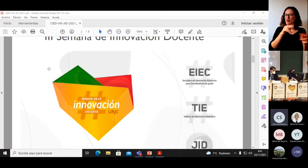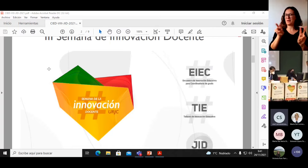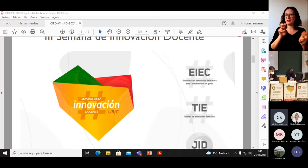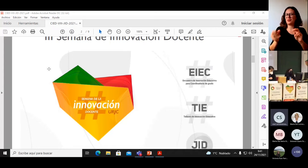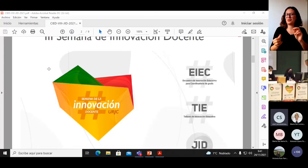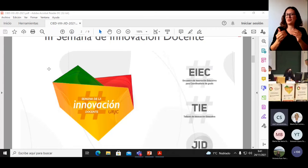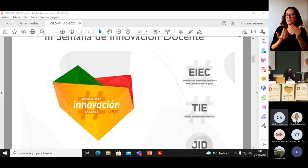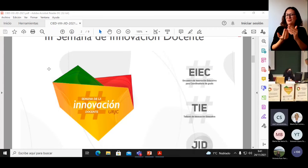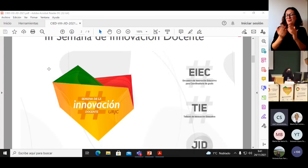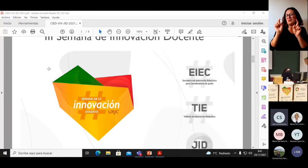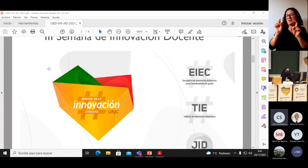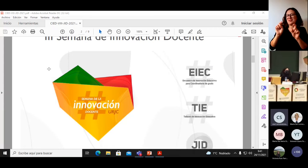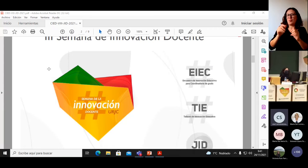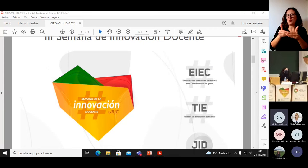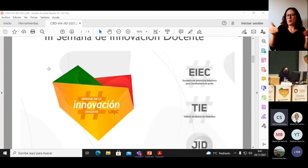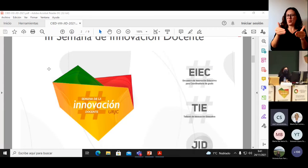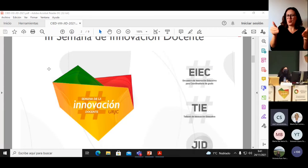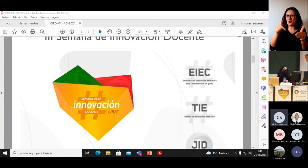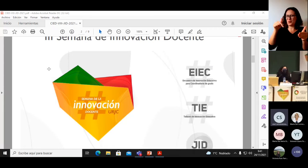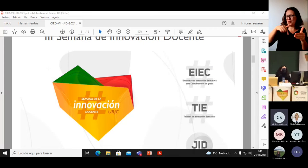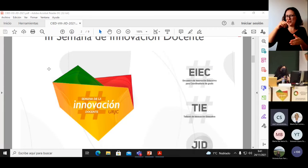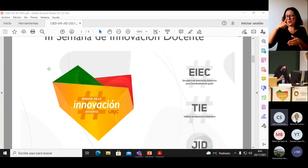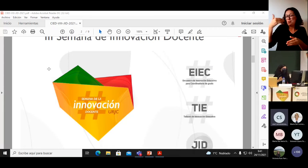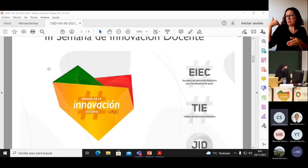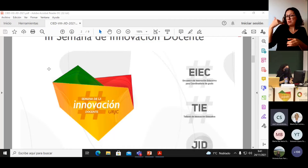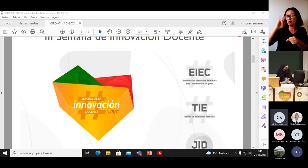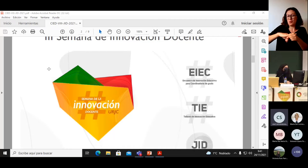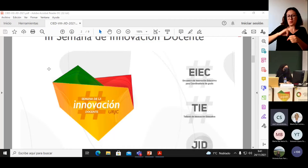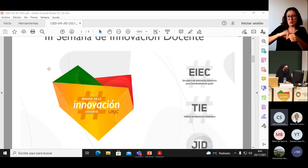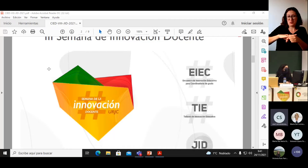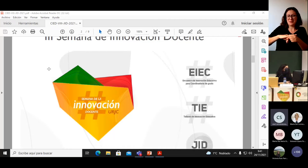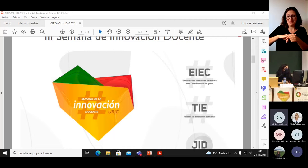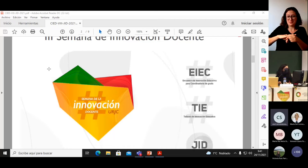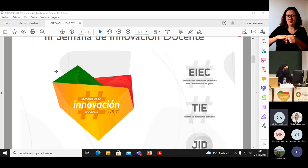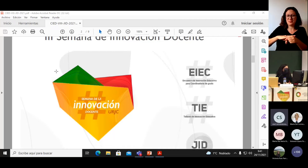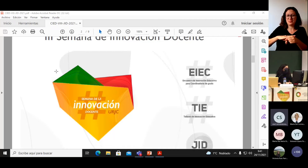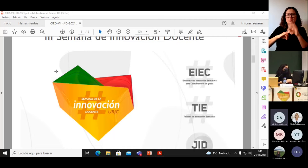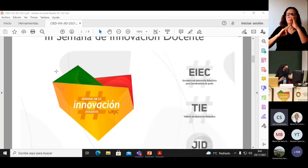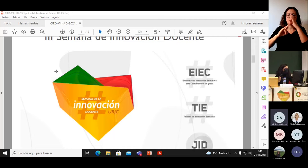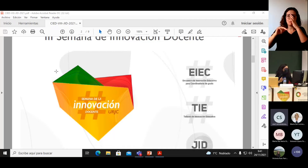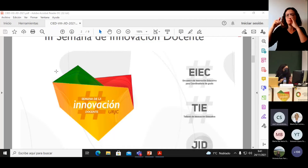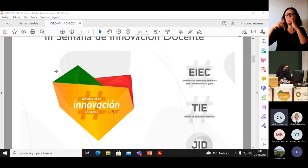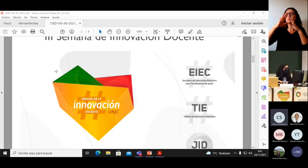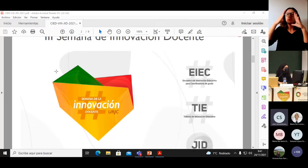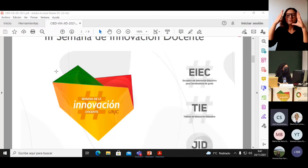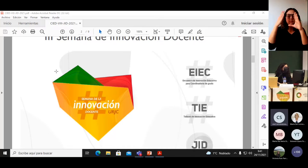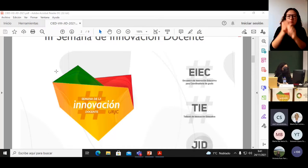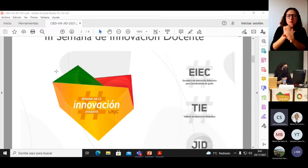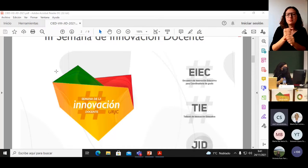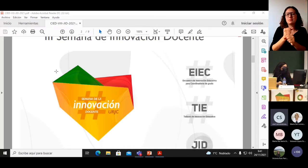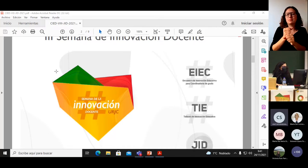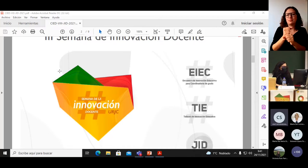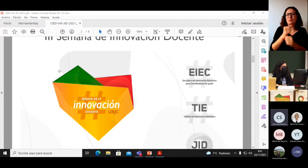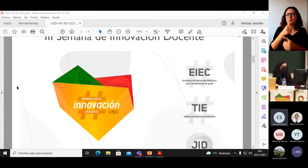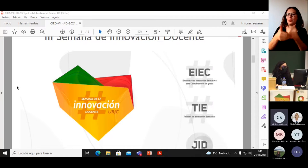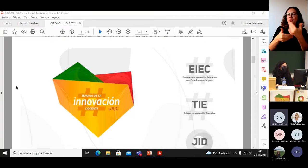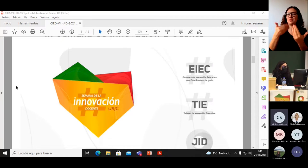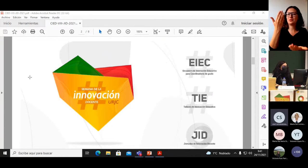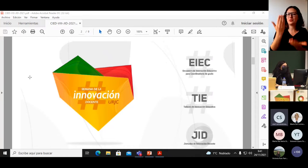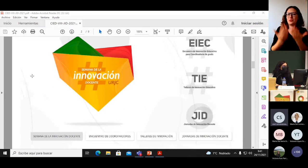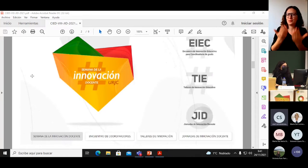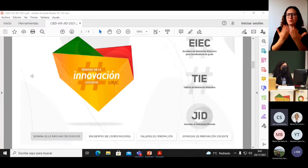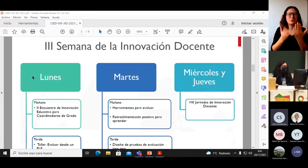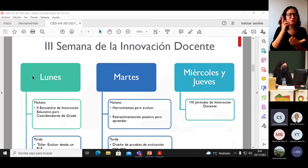coordinadores, como decía Antonio y Julio. Está centrado en los procesos de evaluación. Todos los eventos que hemos realizado están centrados en los procesos de